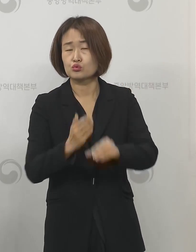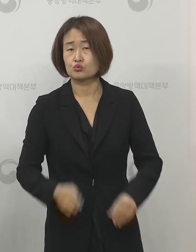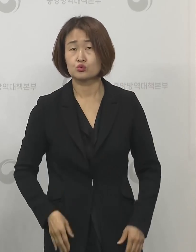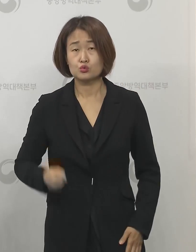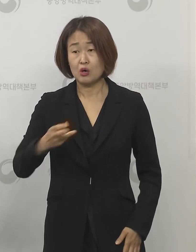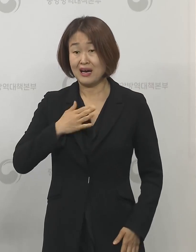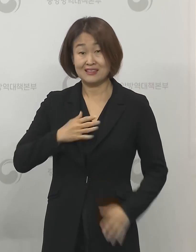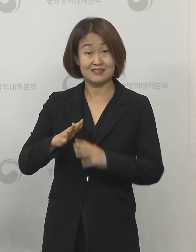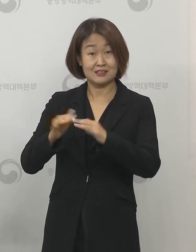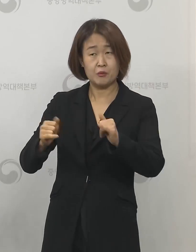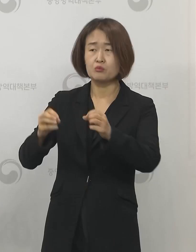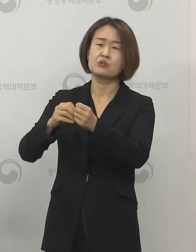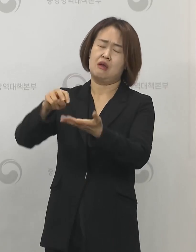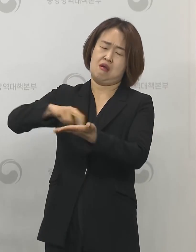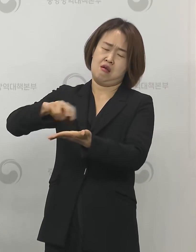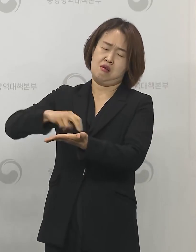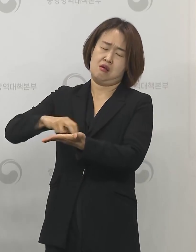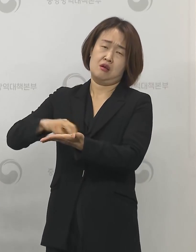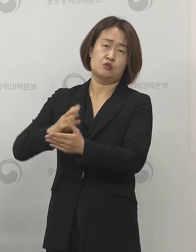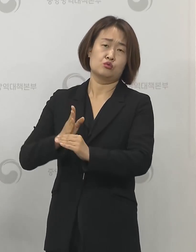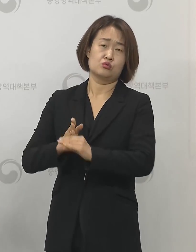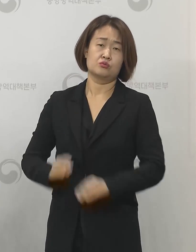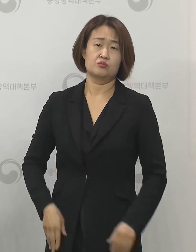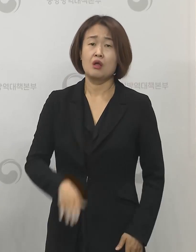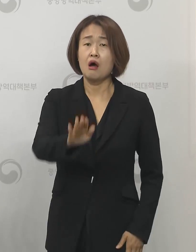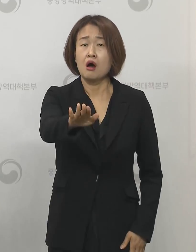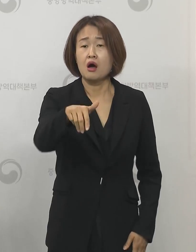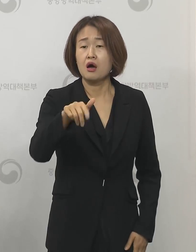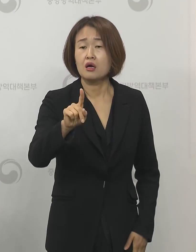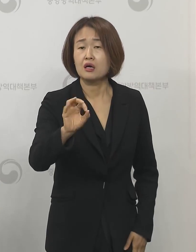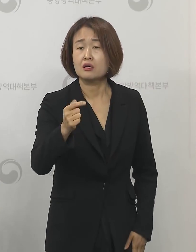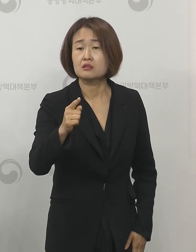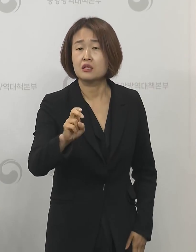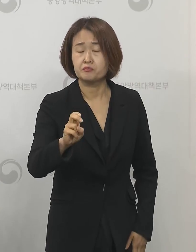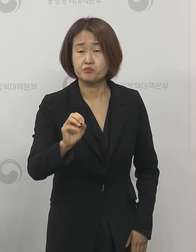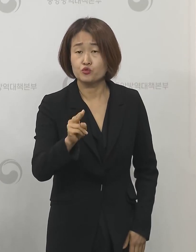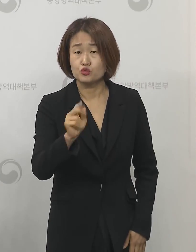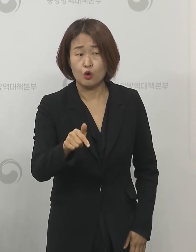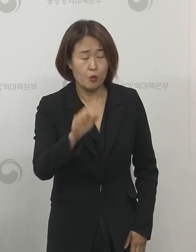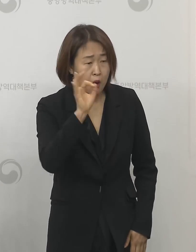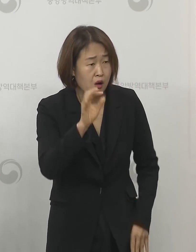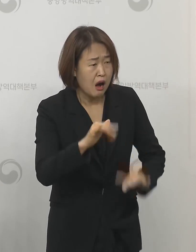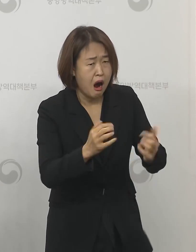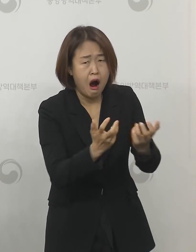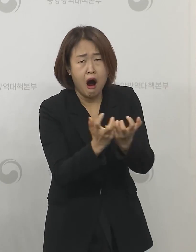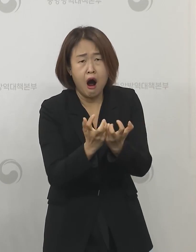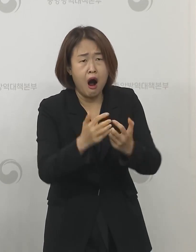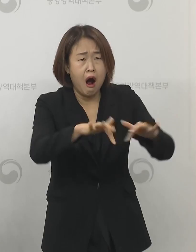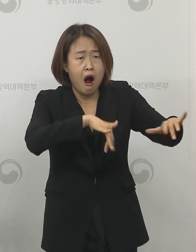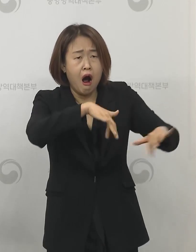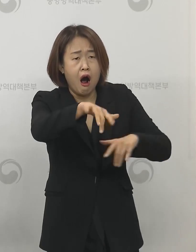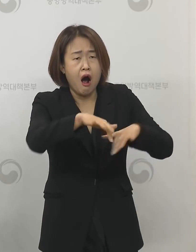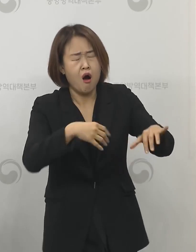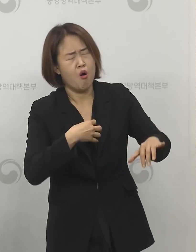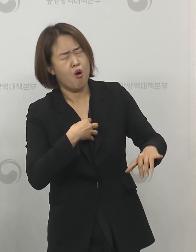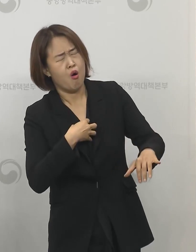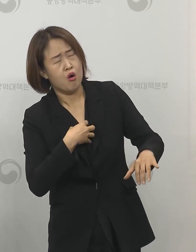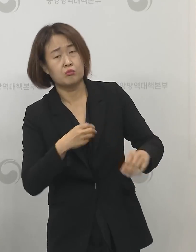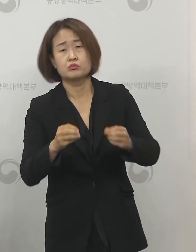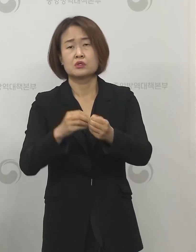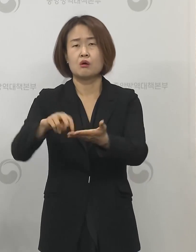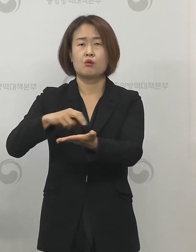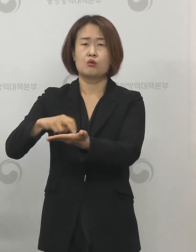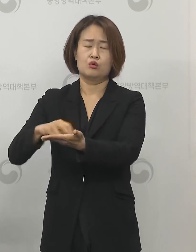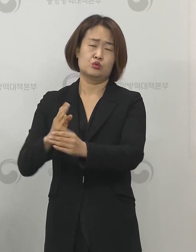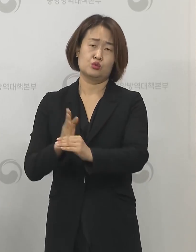지인들이 저한테 문자를 보내줍니다 어제 강남역에 갔더니 사람들이 너무 많아서 걱정이다 라는 그런 걱정 문자도 보내주고